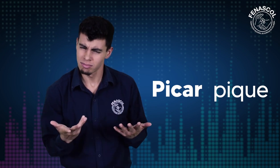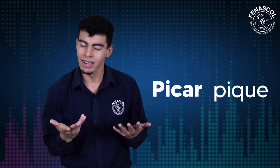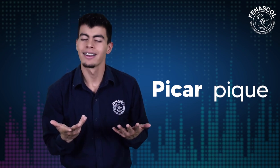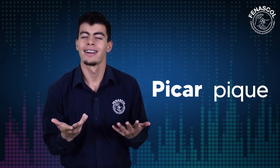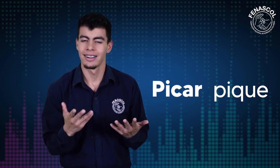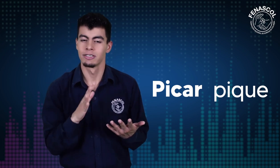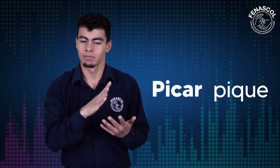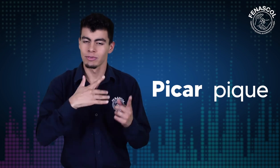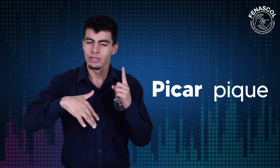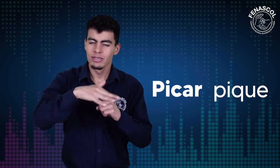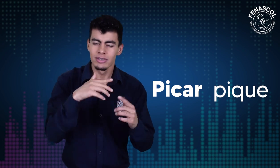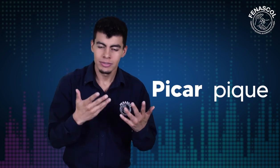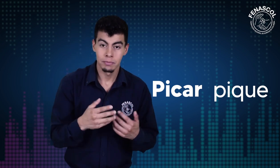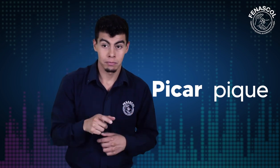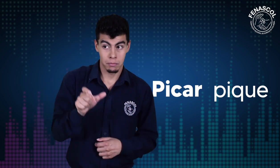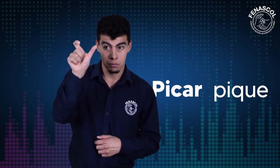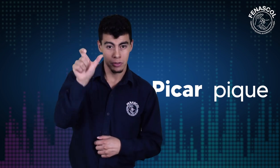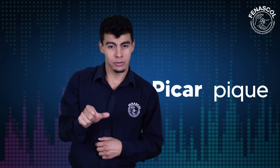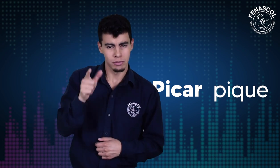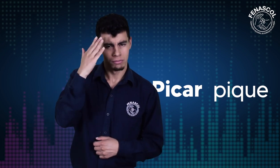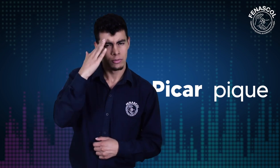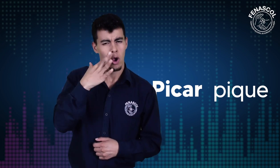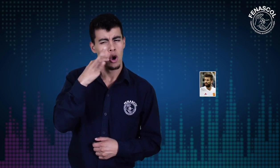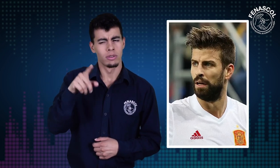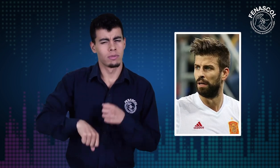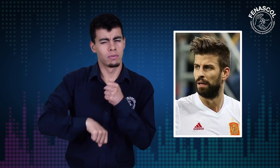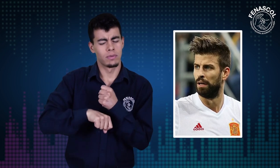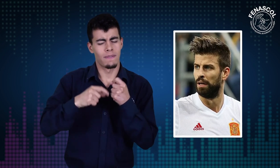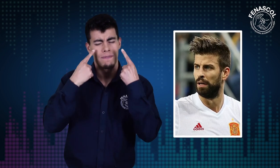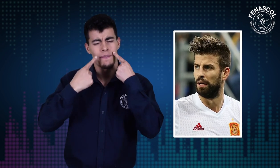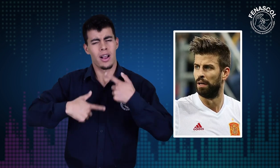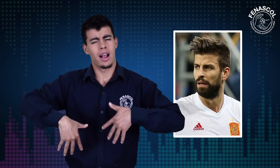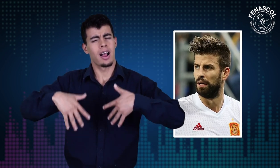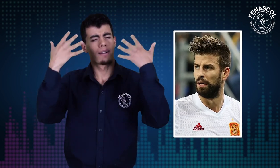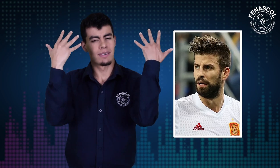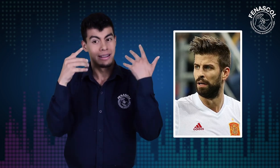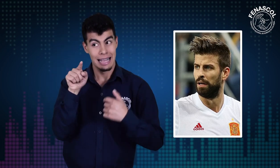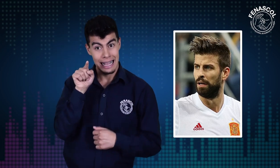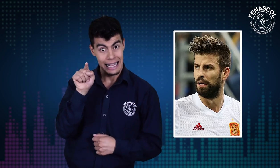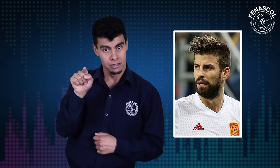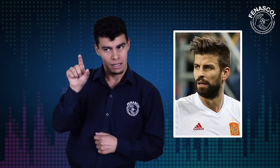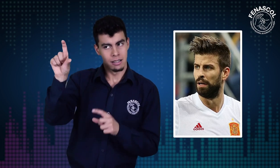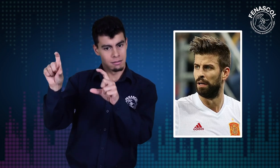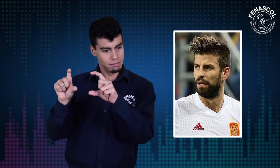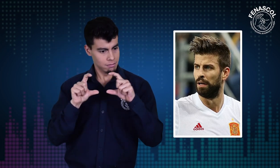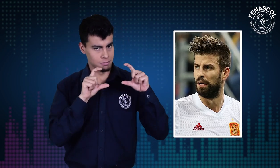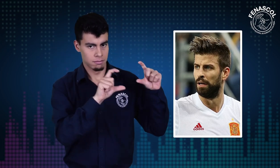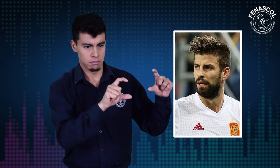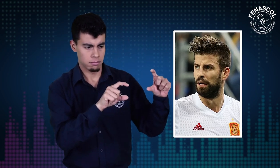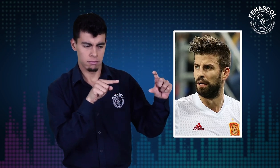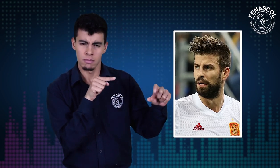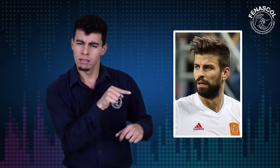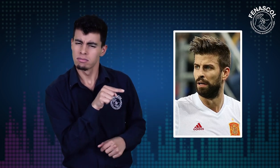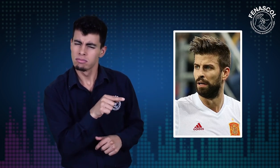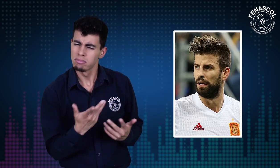de palabras alude a el apellido de el jugador de fútbol, piqué.